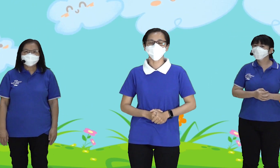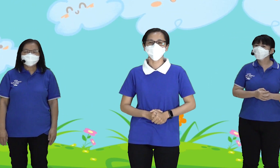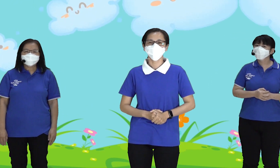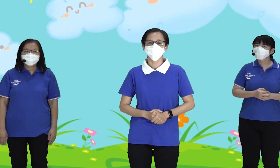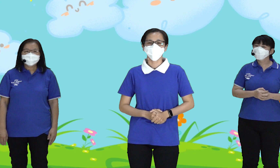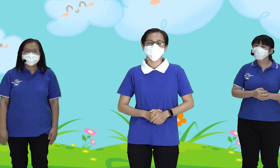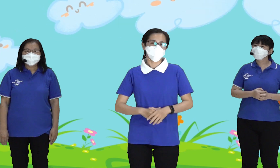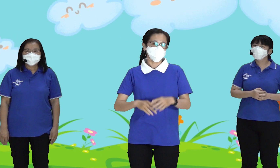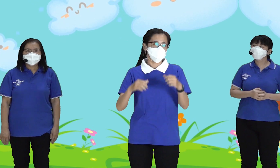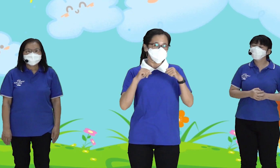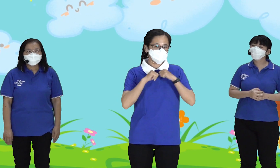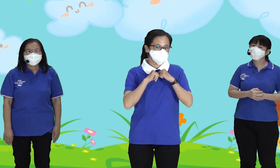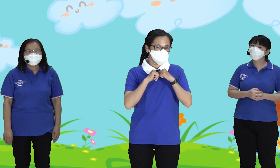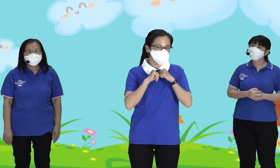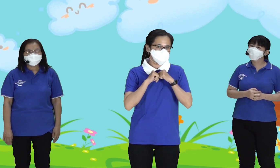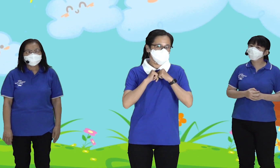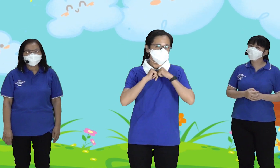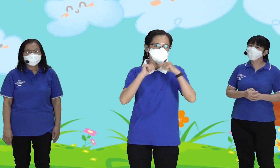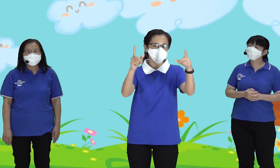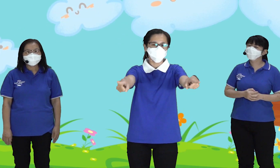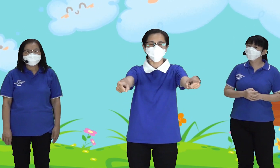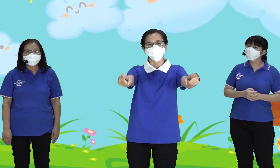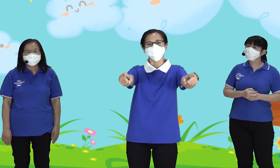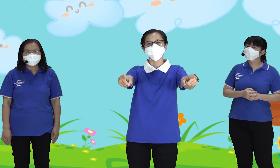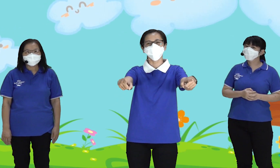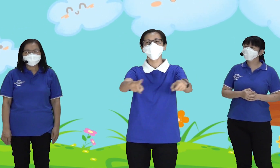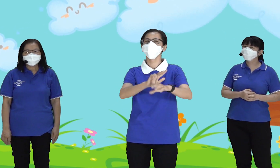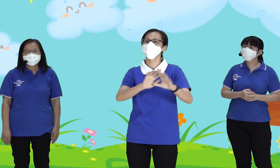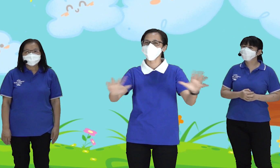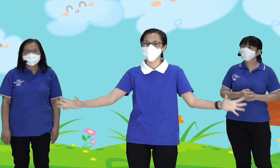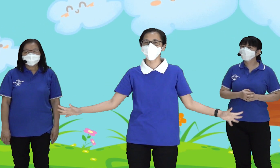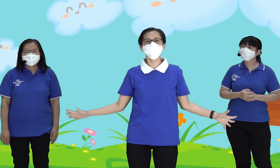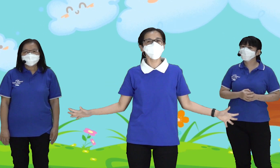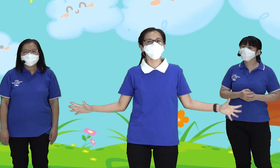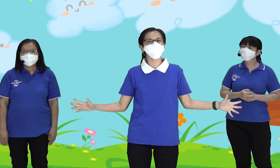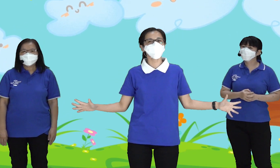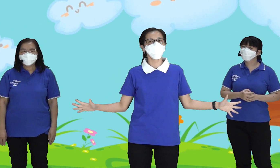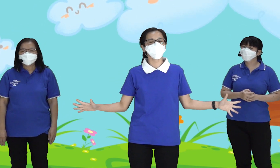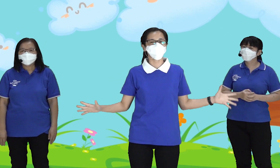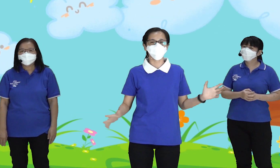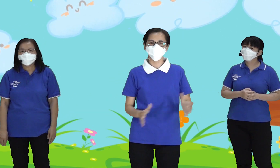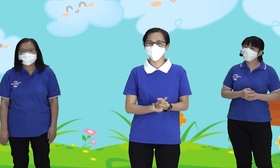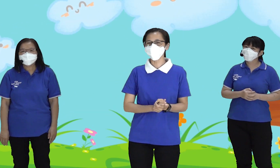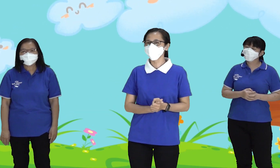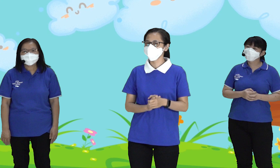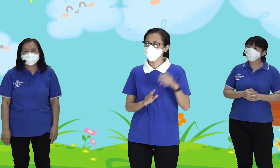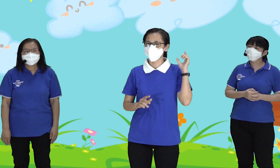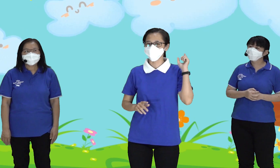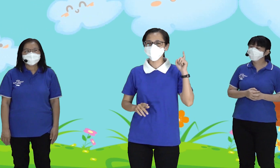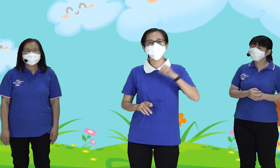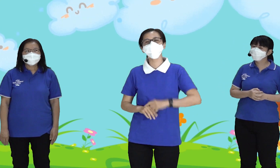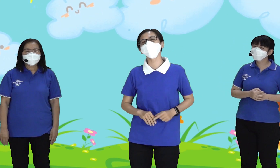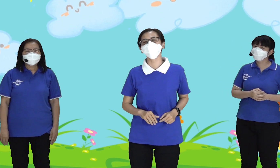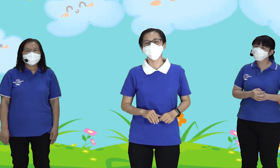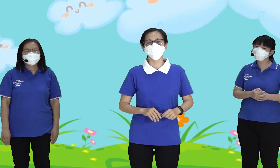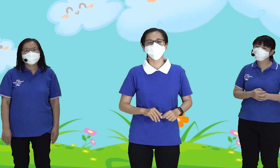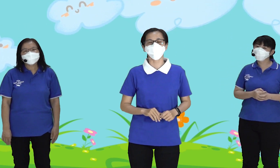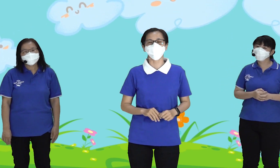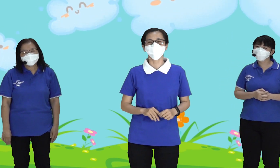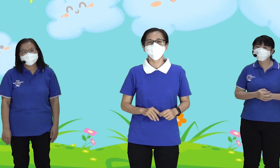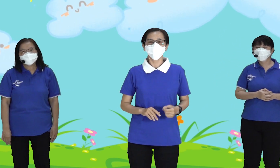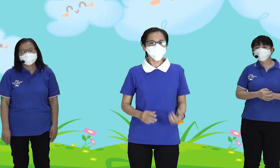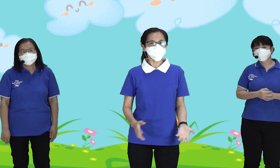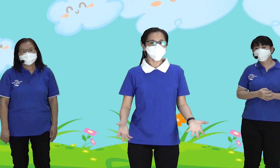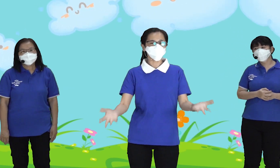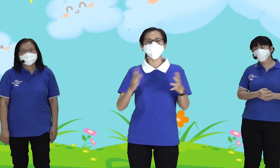Tuhan Karena Aku Anak Raja Engkau Anak Raja Kita Semua Anak Raja Maka Dari Itu Kita Harus Tetap Setia Kepada